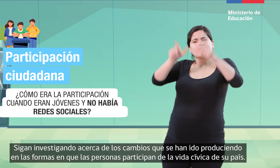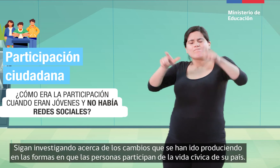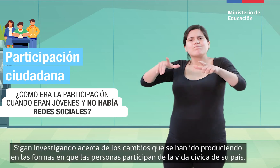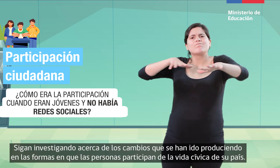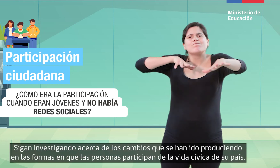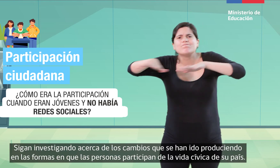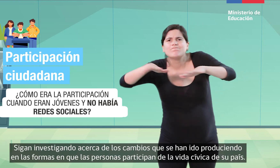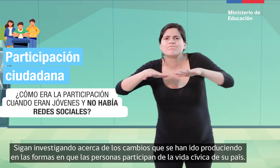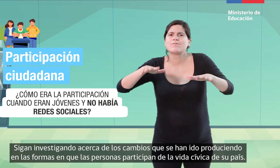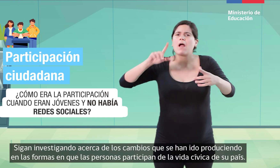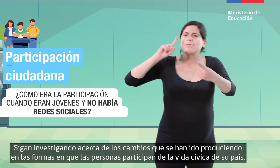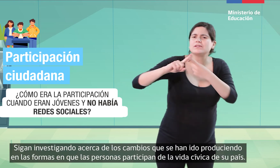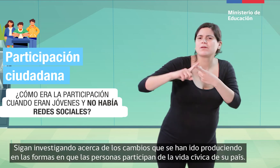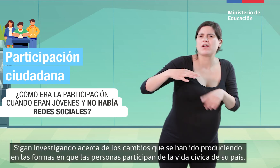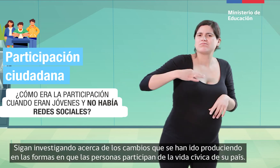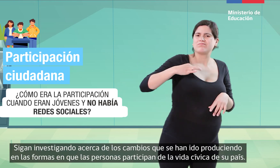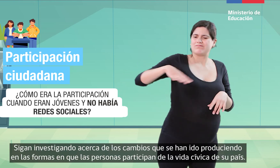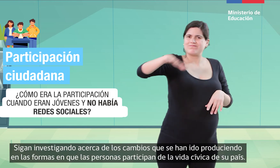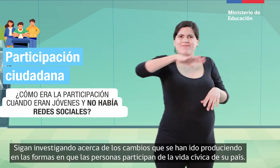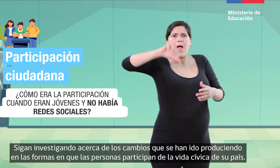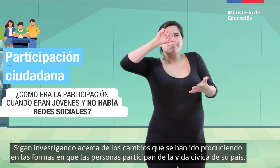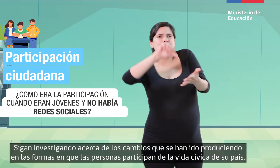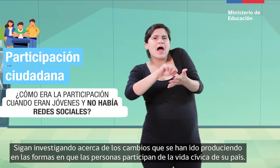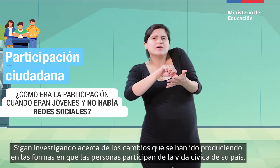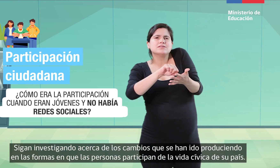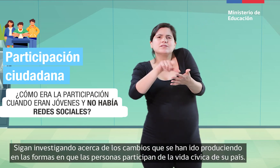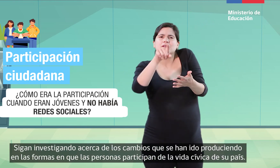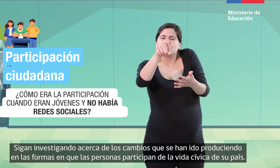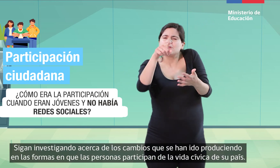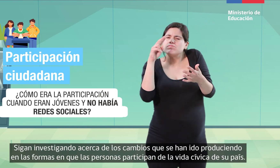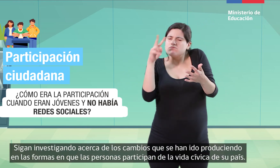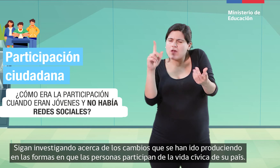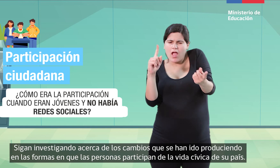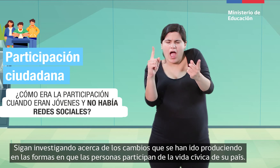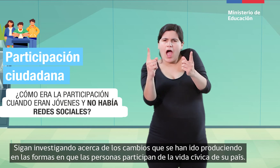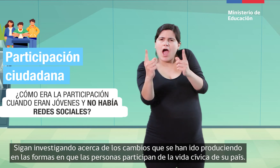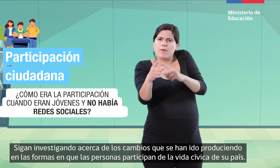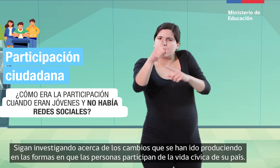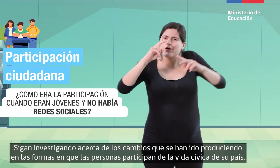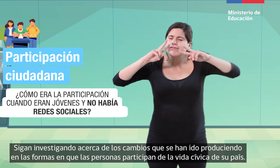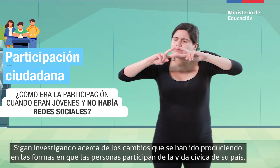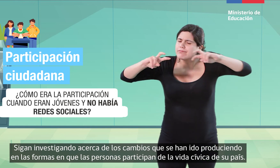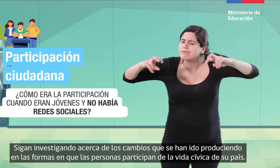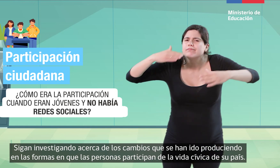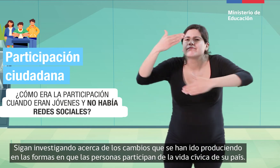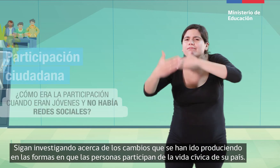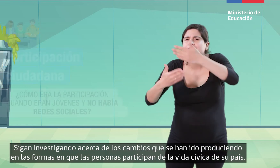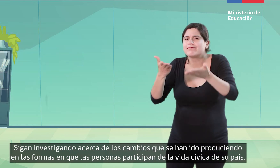Sigan investigando acerca de los cambios que se han ido produciendo en las formas en que las personas participan de la vida cívica de su país.